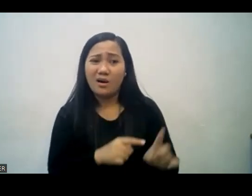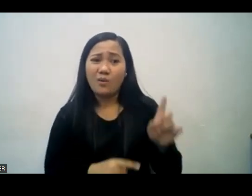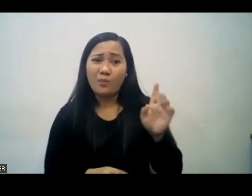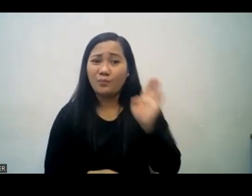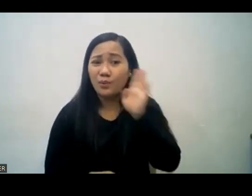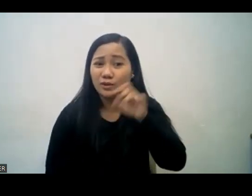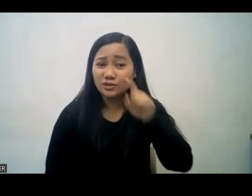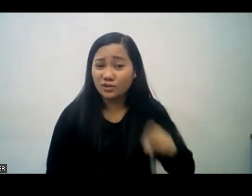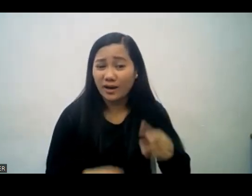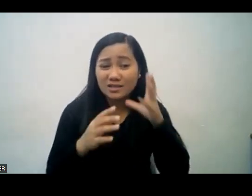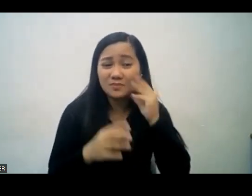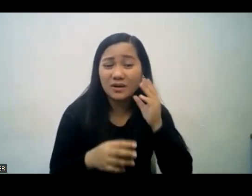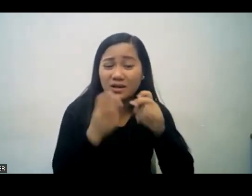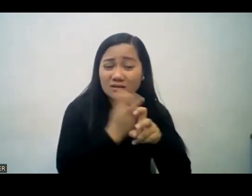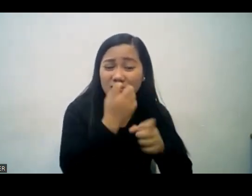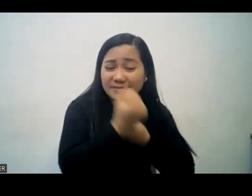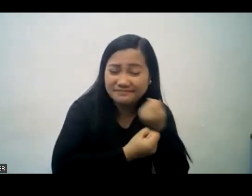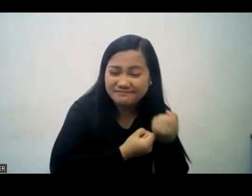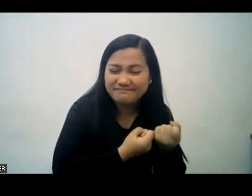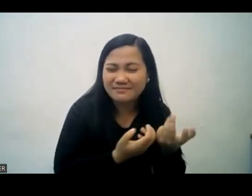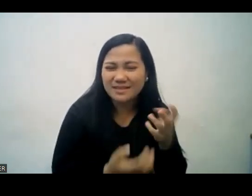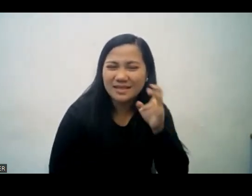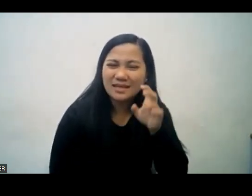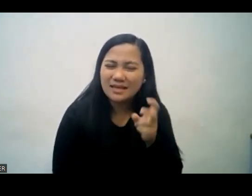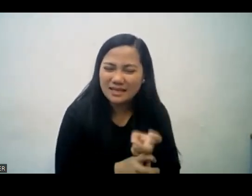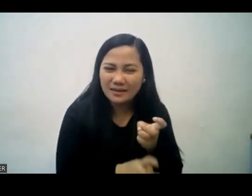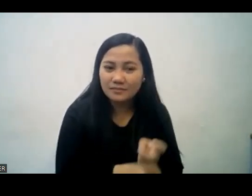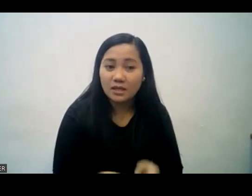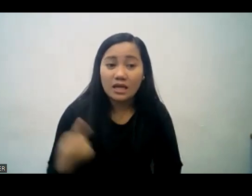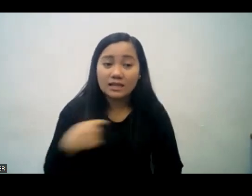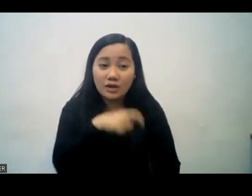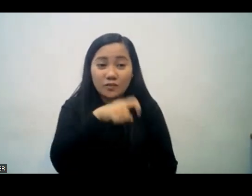nahihirapan kinakailangan nating pasanin yung kanilang pasanin